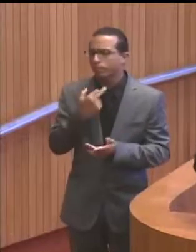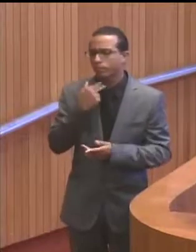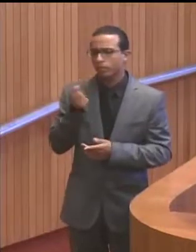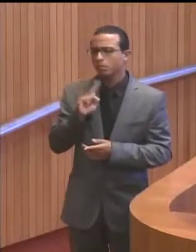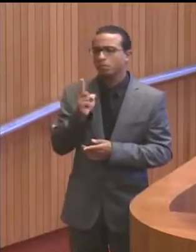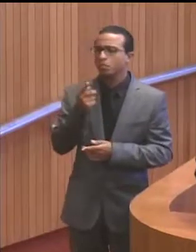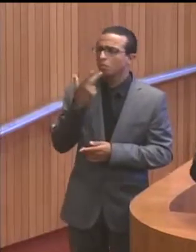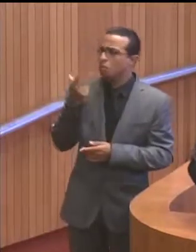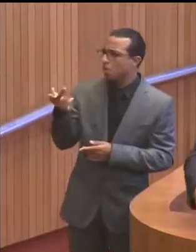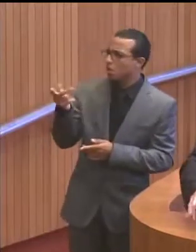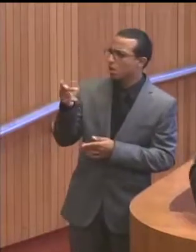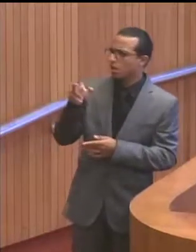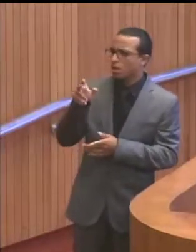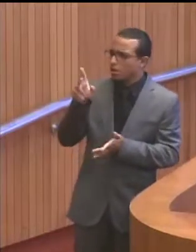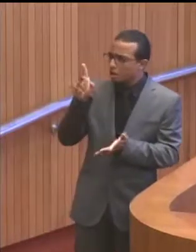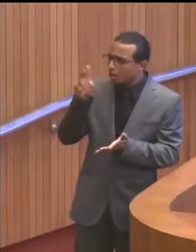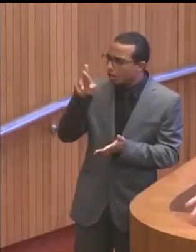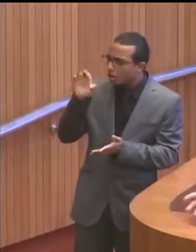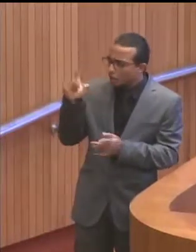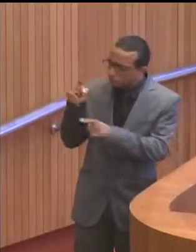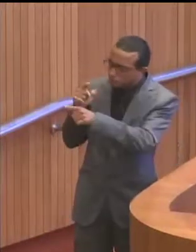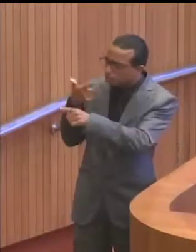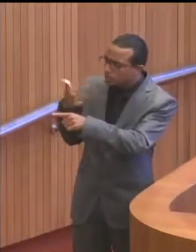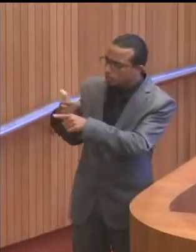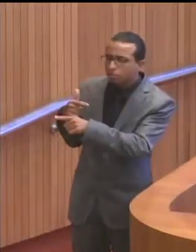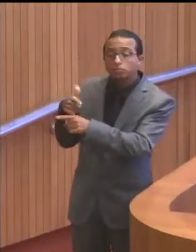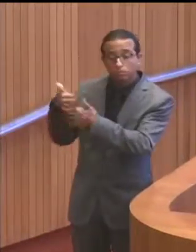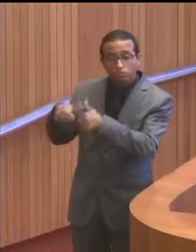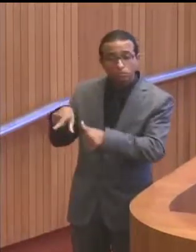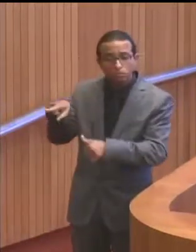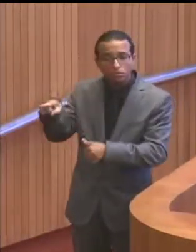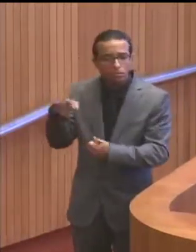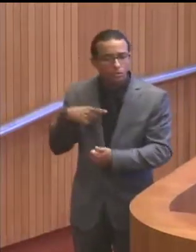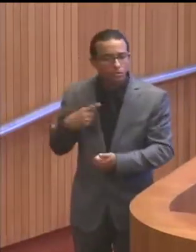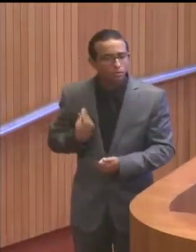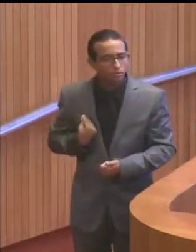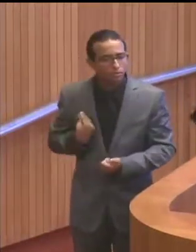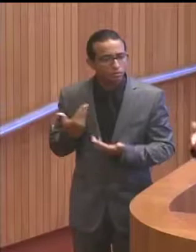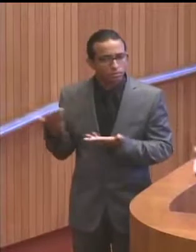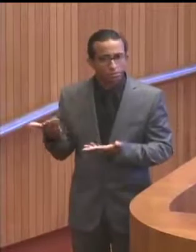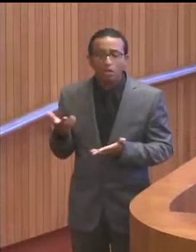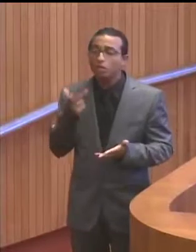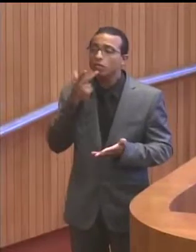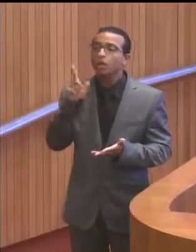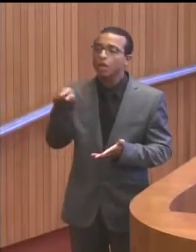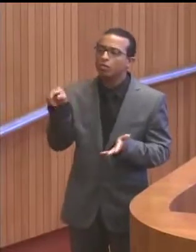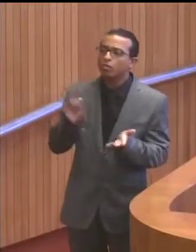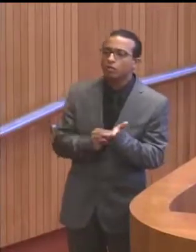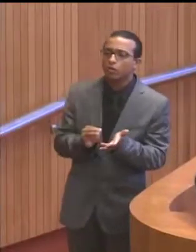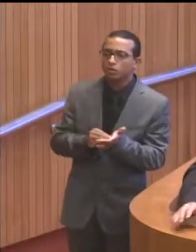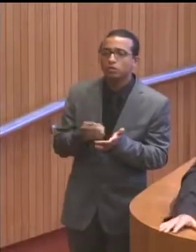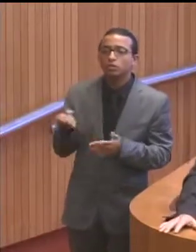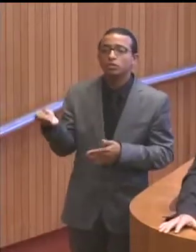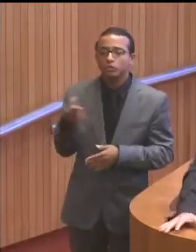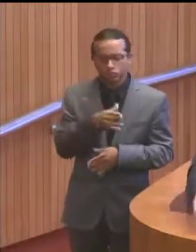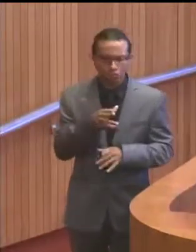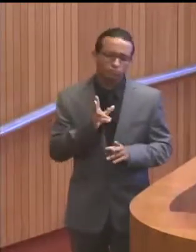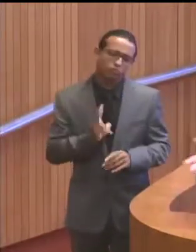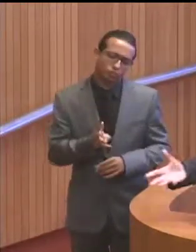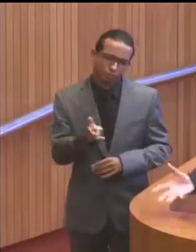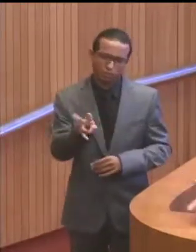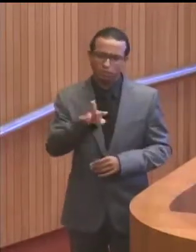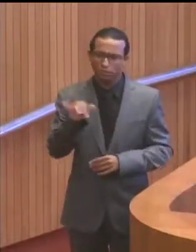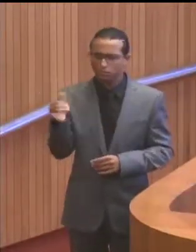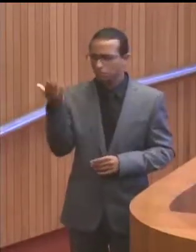ser contestados sob o ponto de vista real. Porque está ali e aí começa. Está faltando algo novo. Vai faltar. O